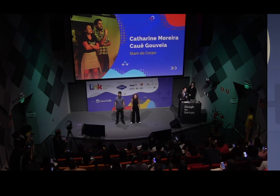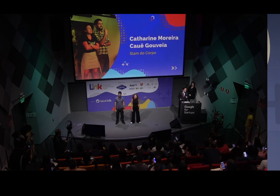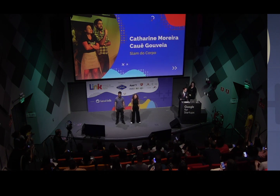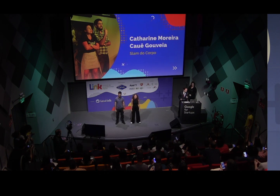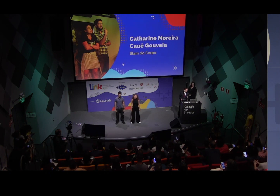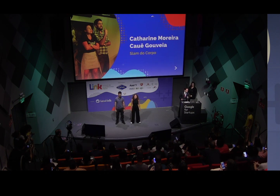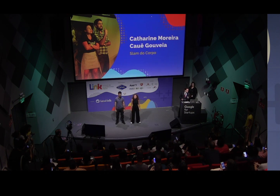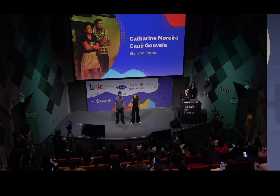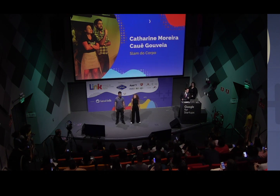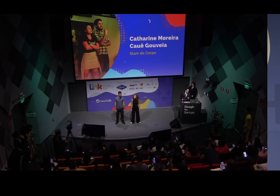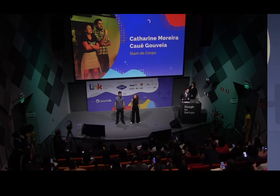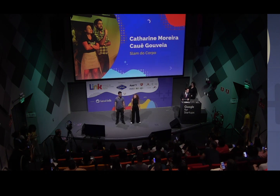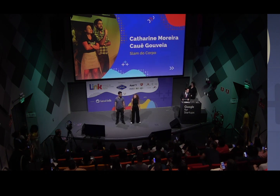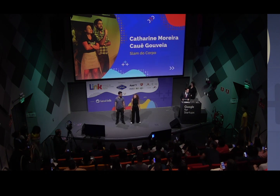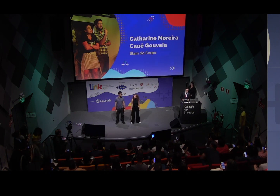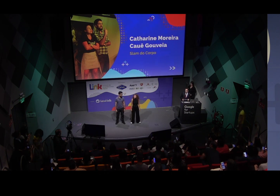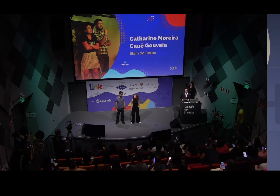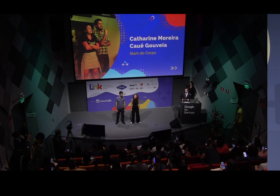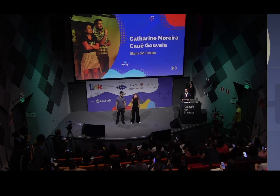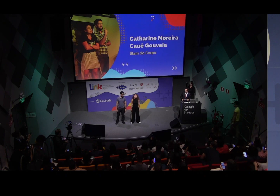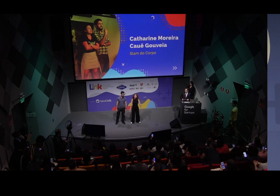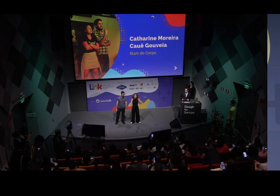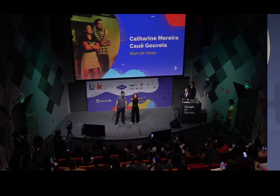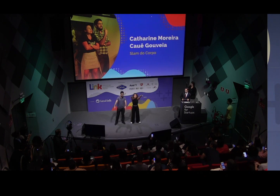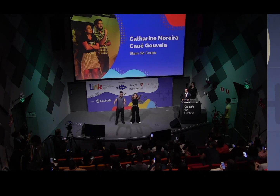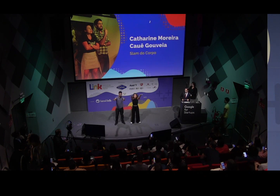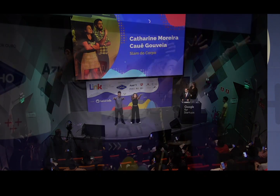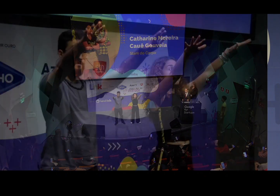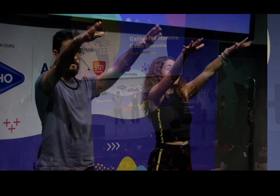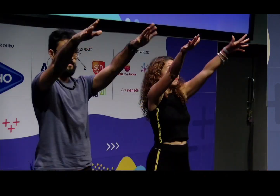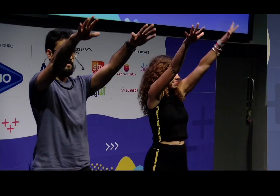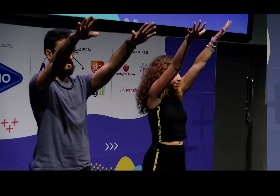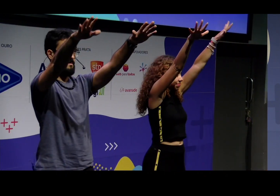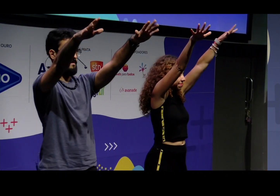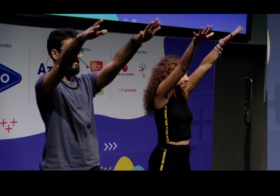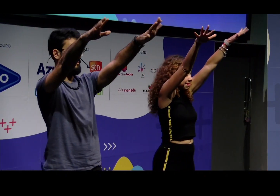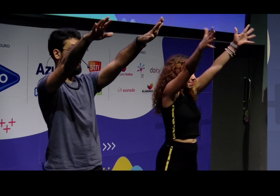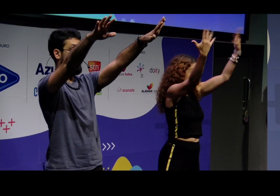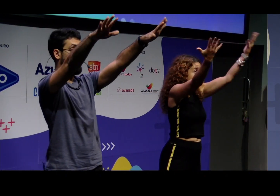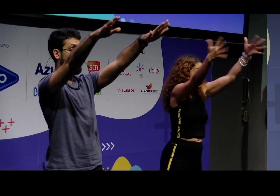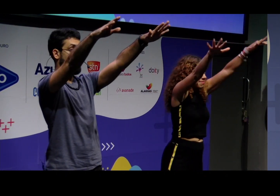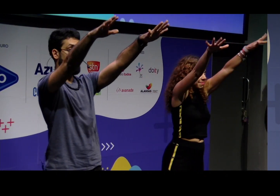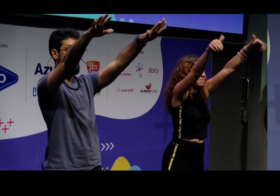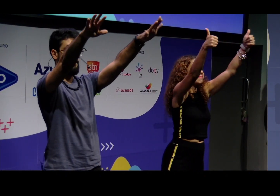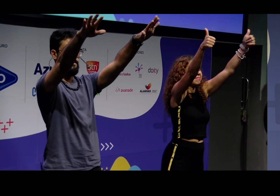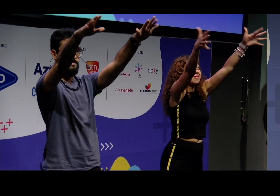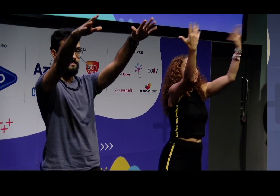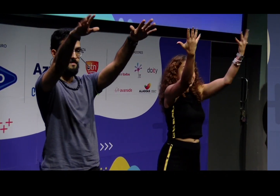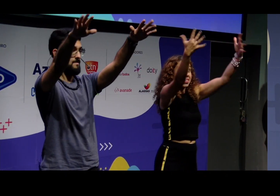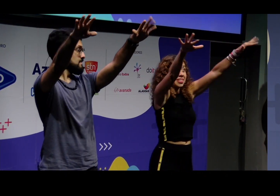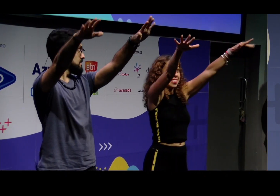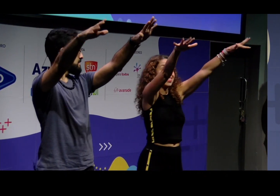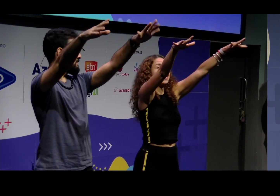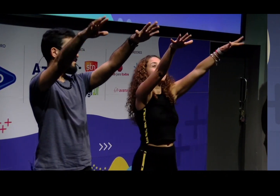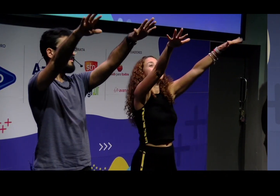Os dois estão parados de frente, se olham, levantam as mãos para frente, mexem os dedos.